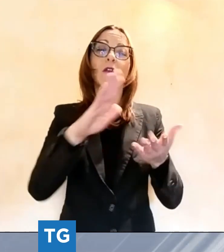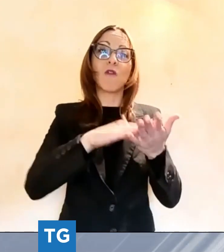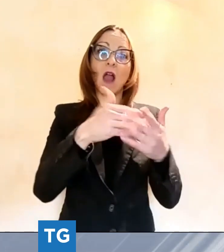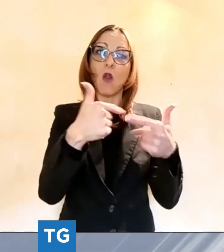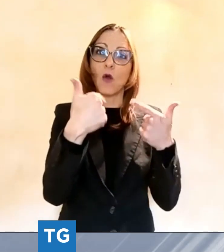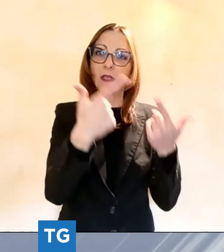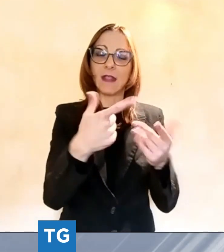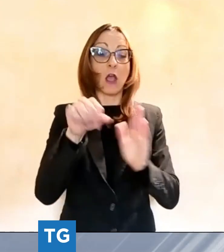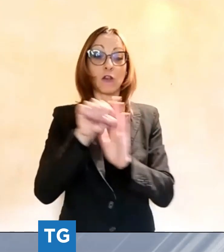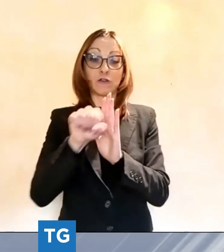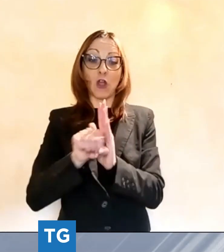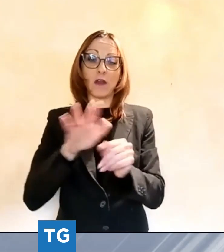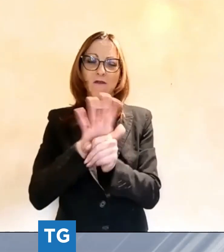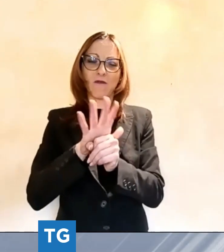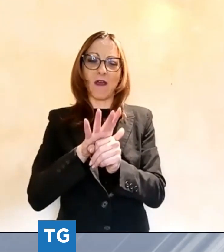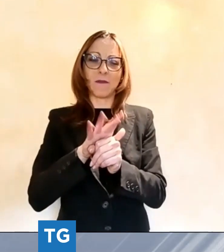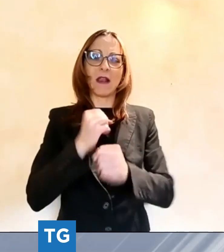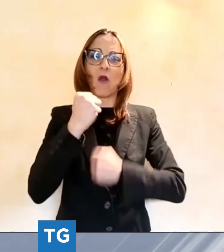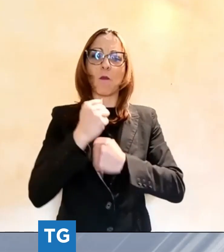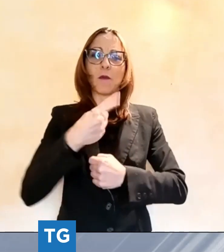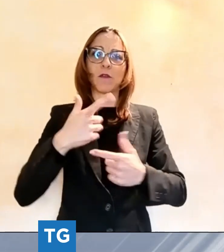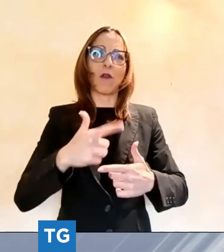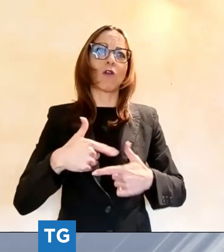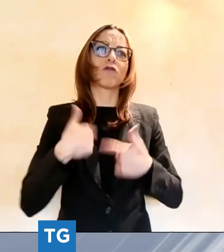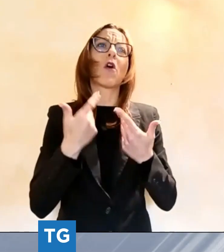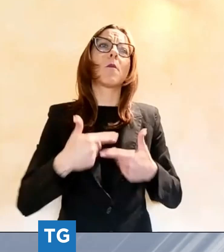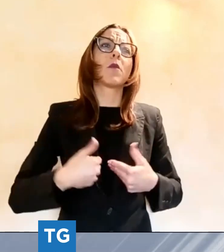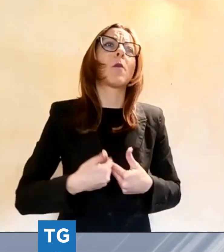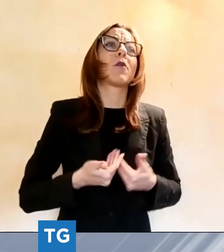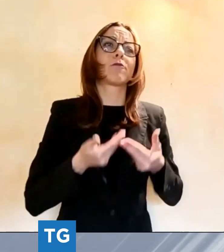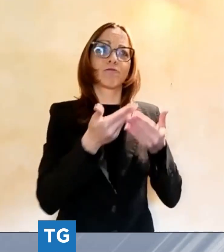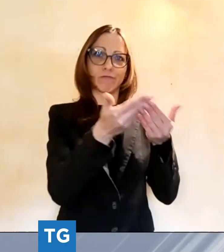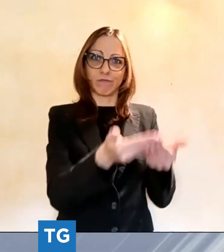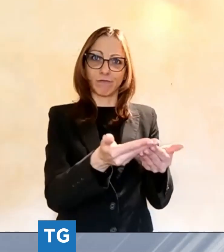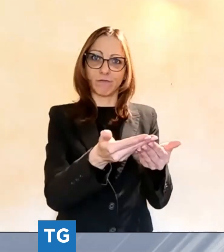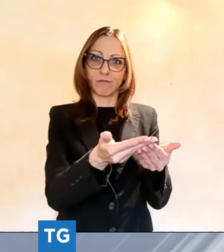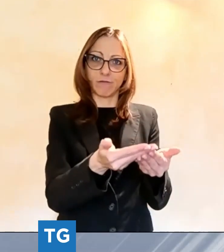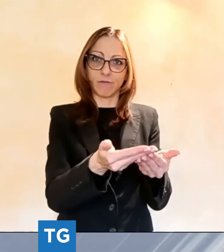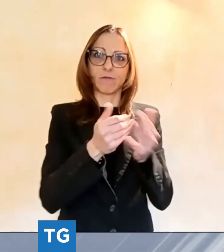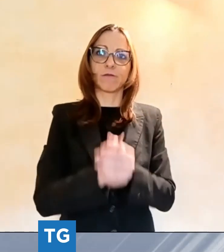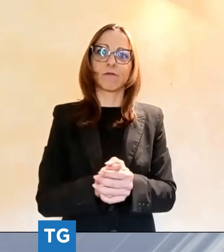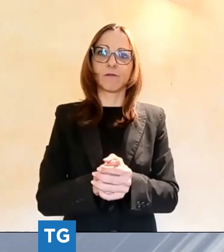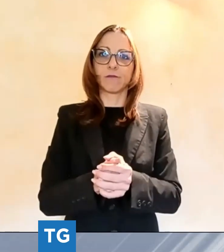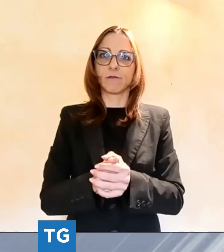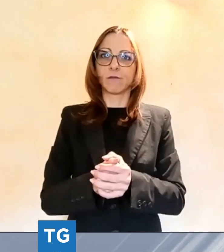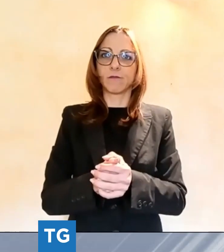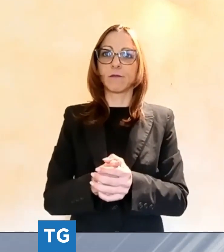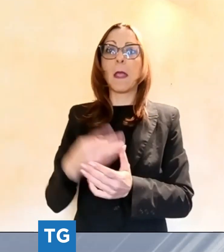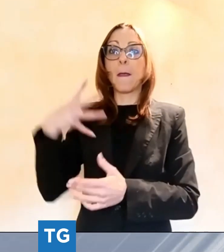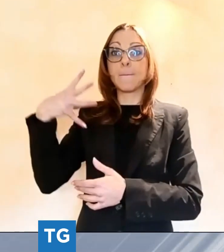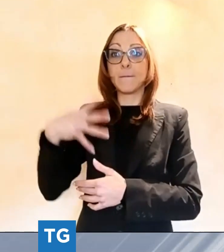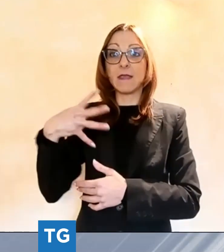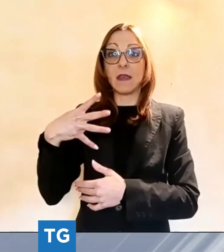di ringraziamento, rispetto a una comunità. La Misericordia ha preso in gestione il fabbricato dal Comune,